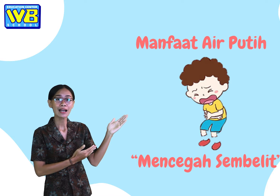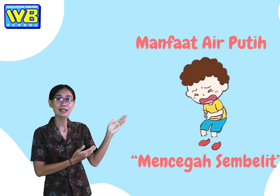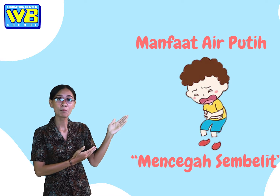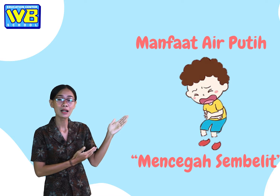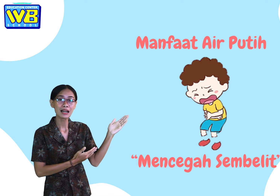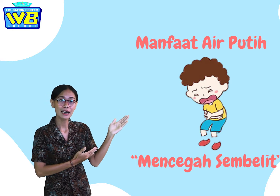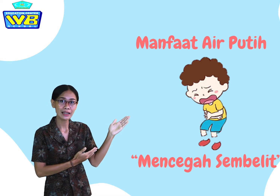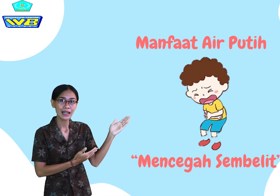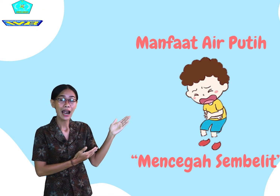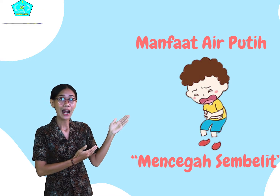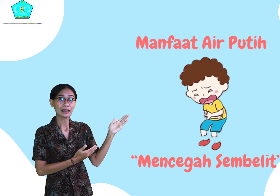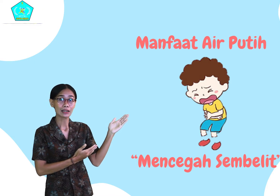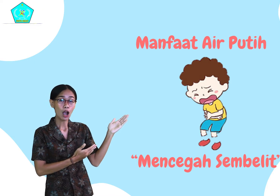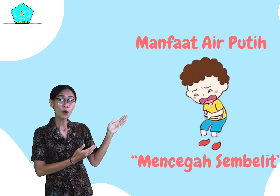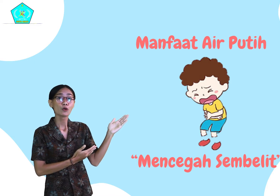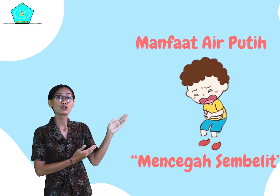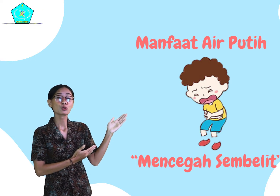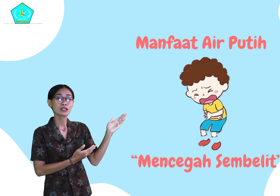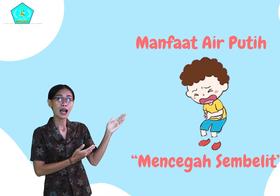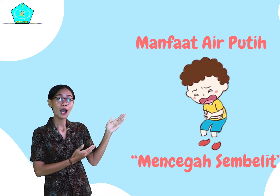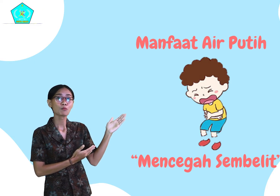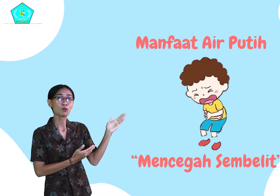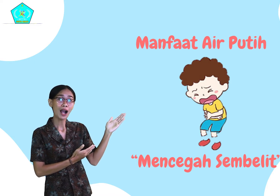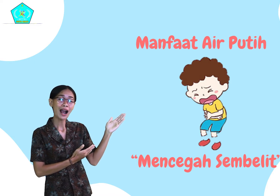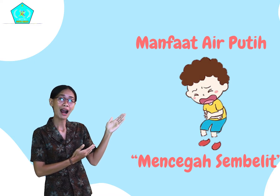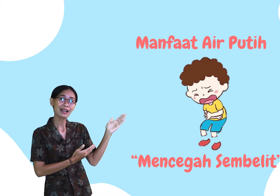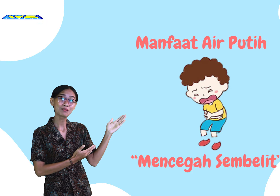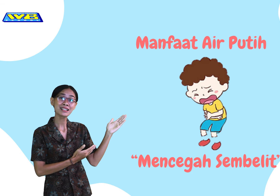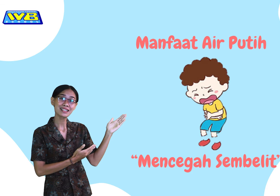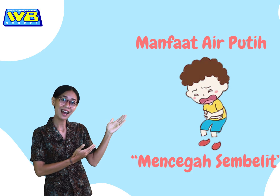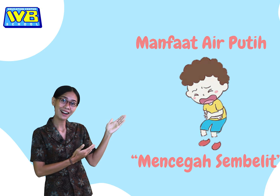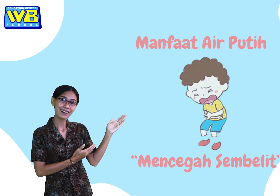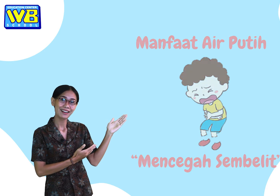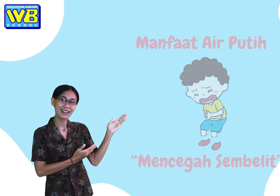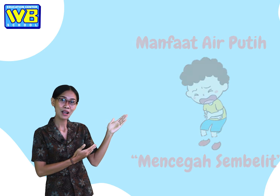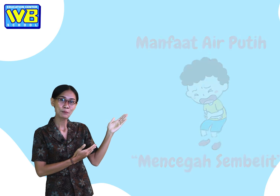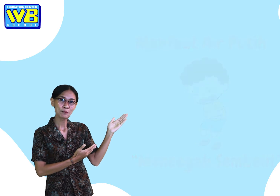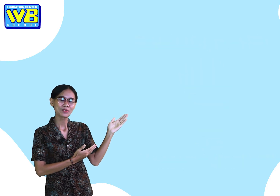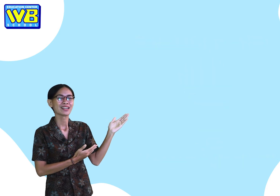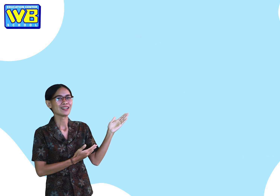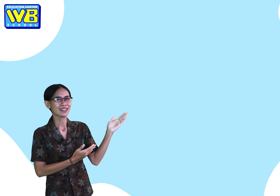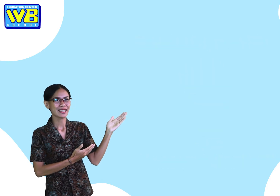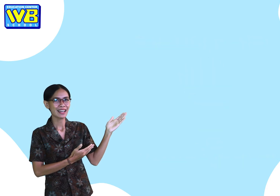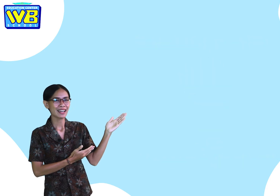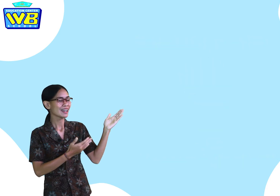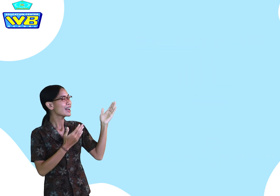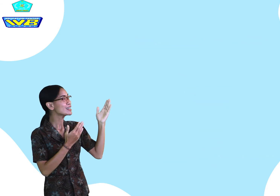sembelit atau susah buang air besar. Oke, yang